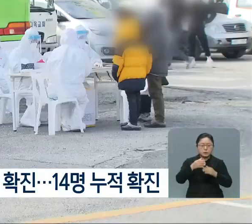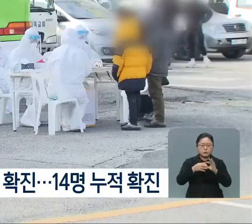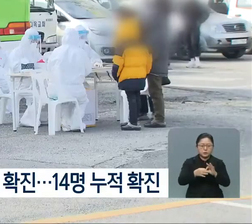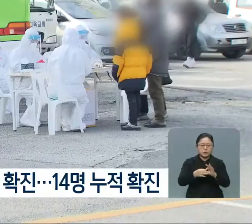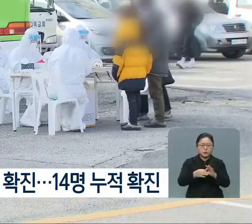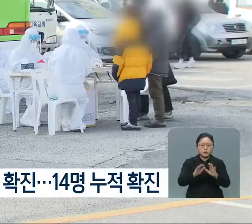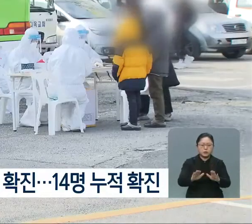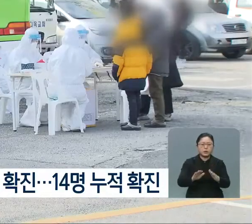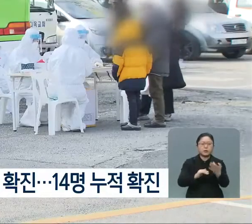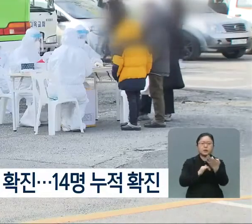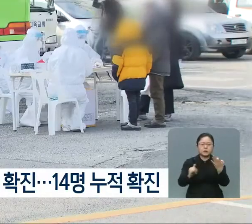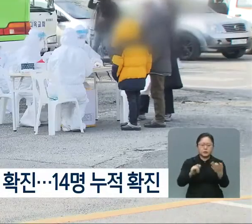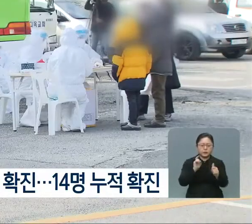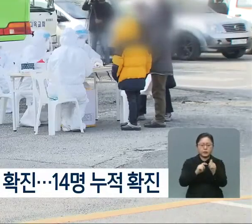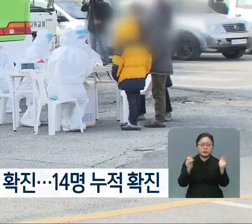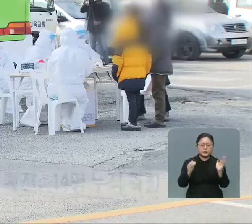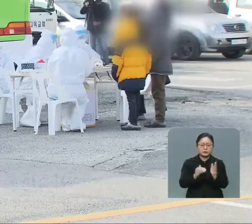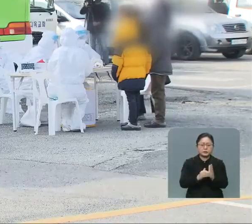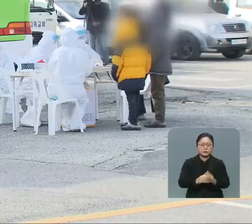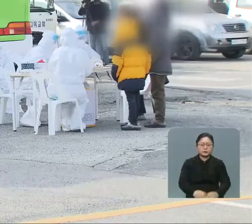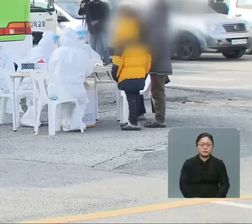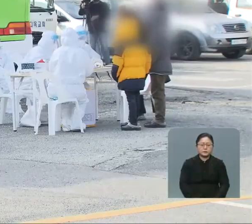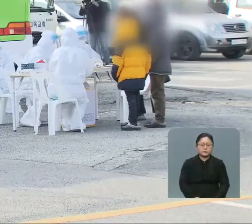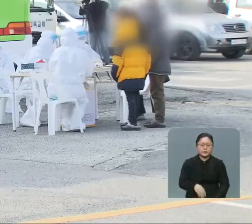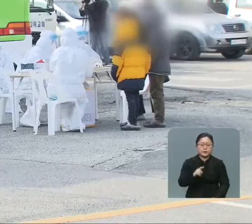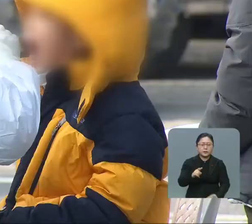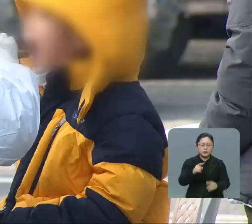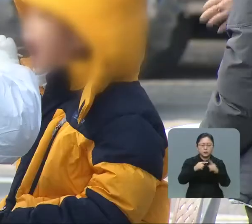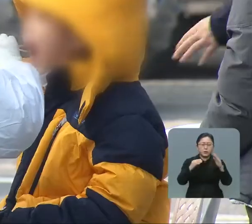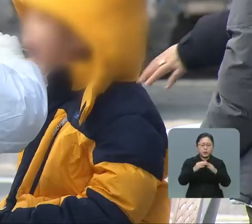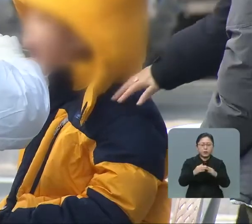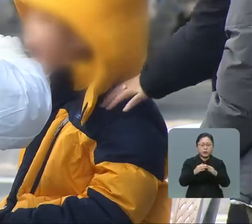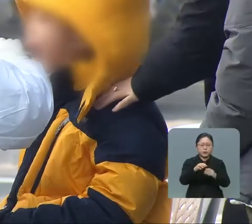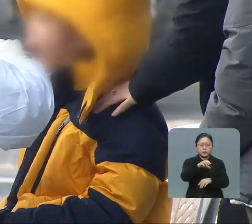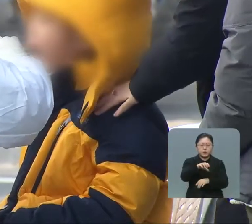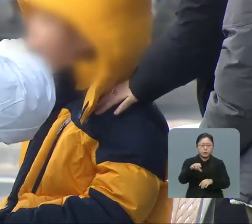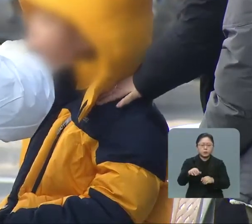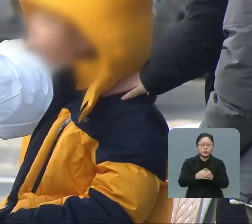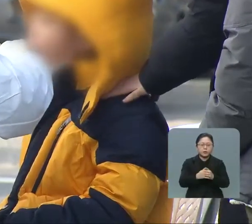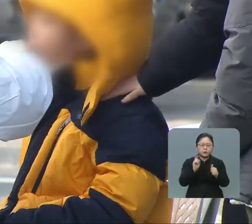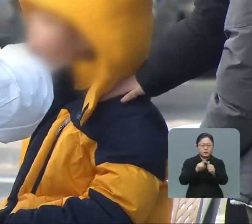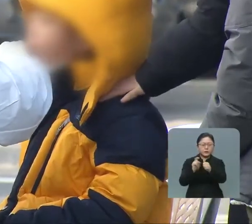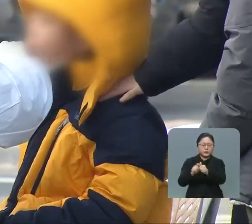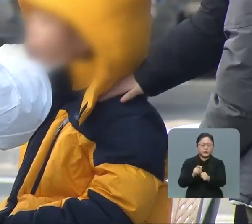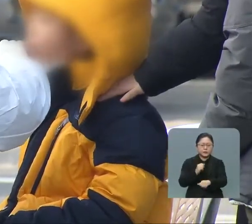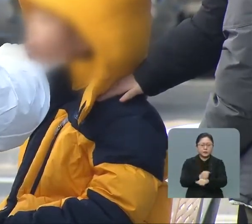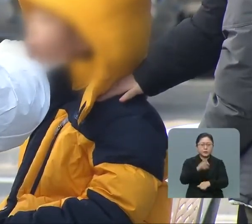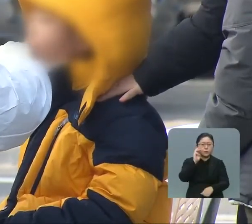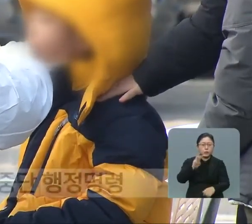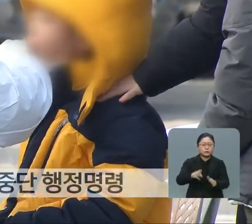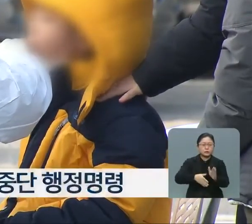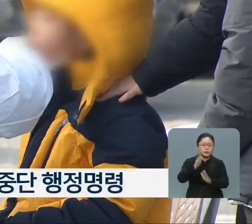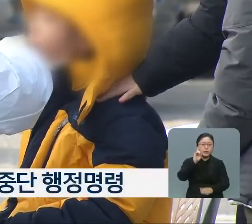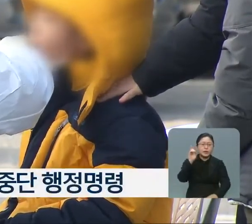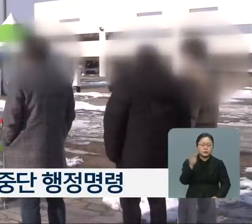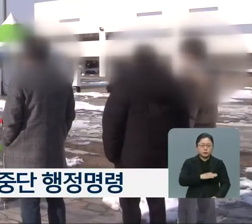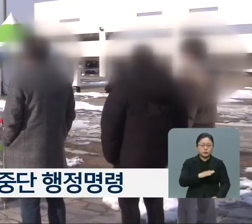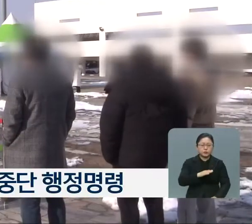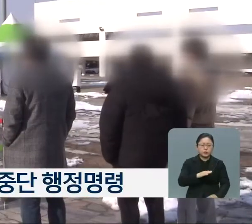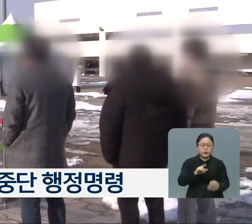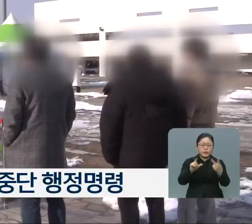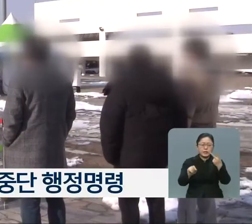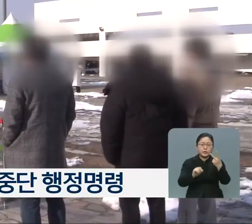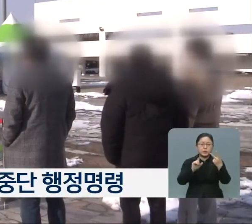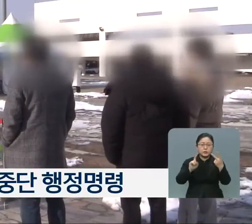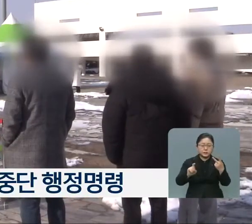현재까지 14명이 확진됐습니다. 이렇게 교회를 중심으로 확진자가 계속 나오자 광주시는 내일부터 다음 달